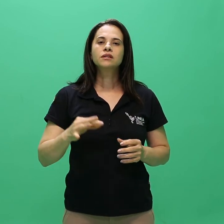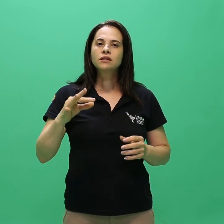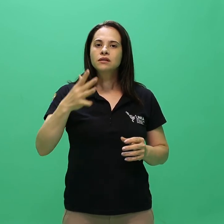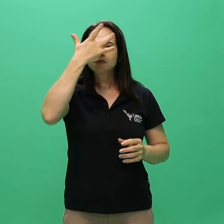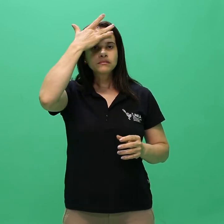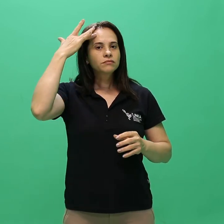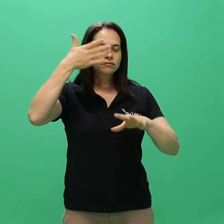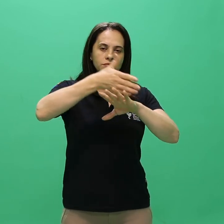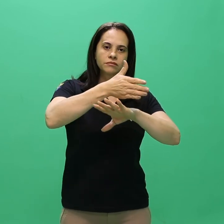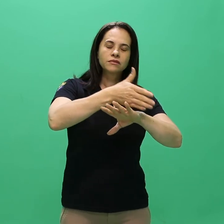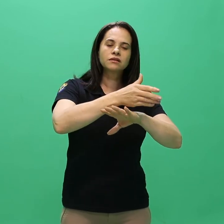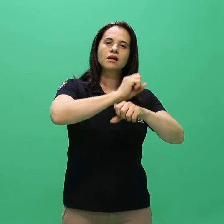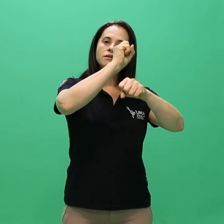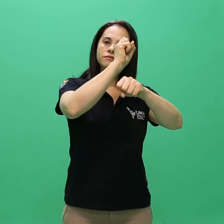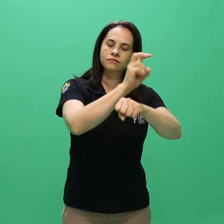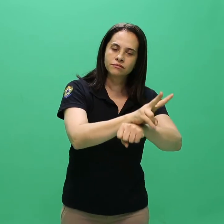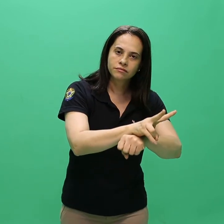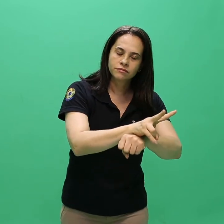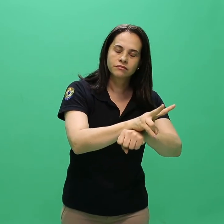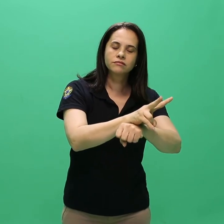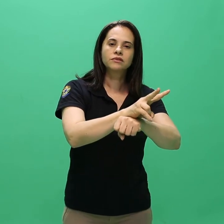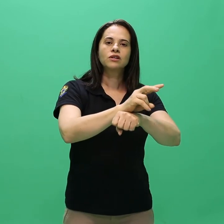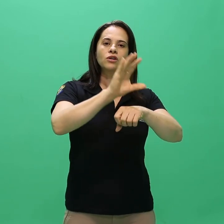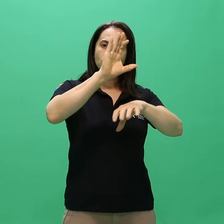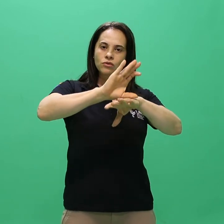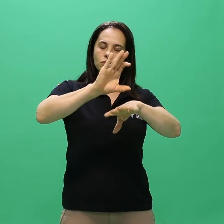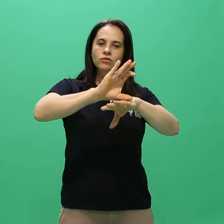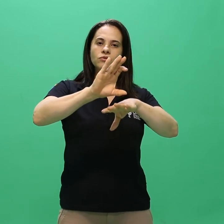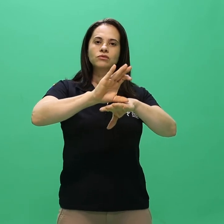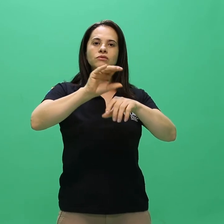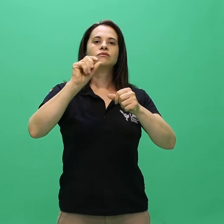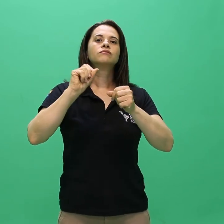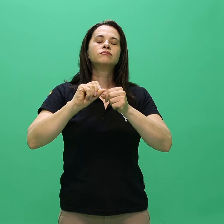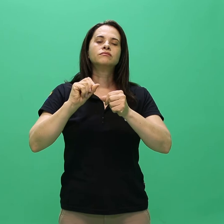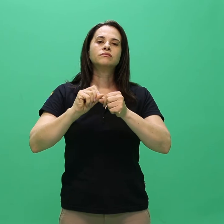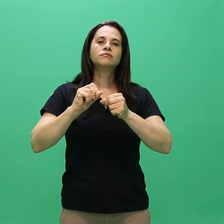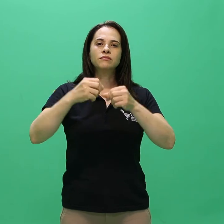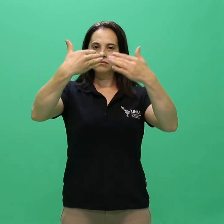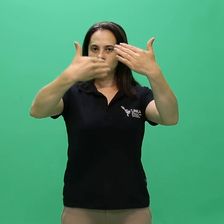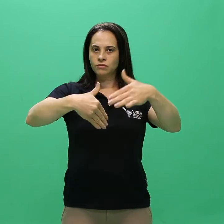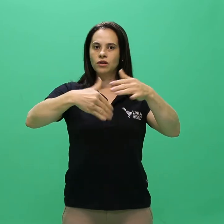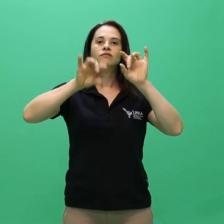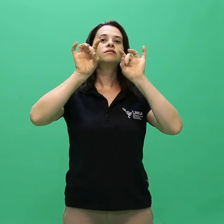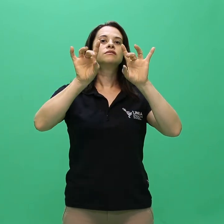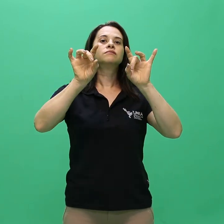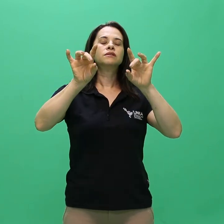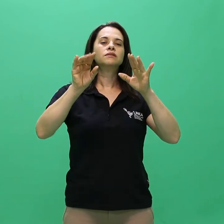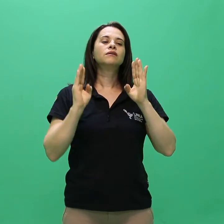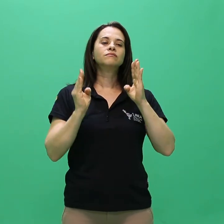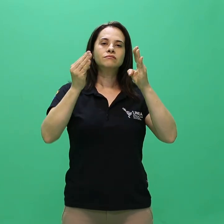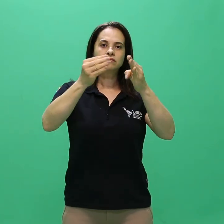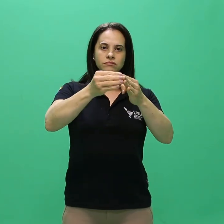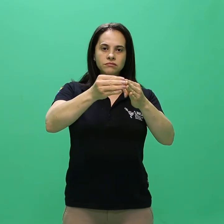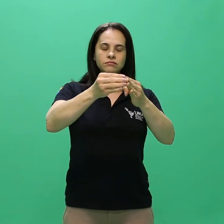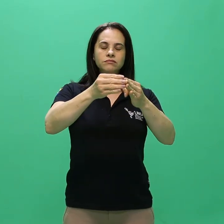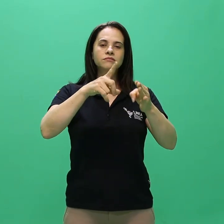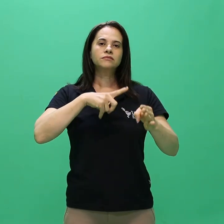candidatos a vagas em cursos que realizarão provas específicas mencionadas anteriormente, o